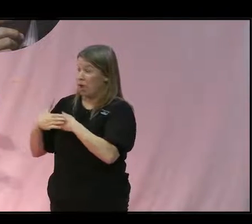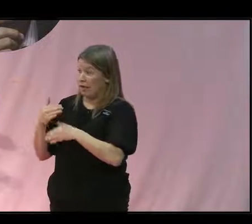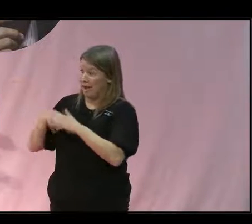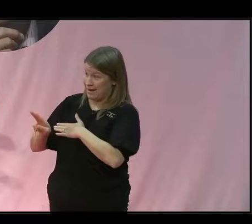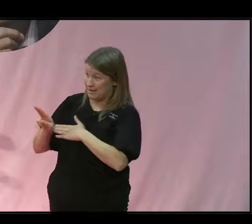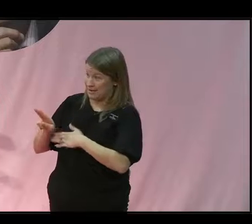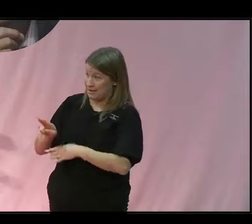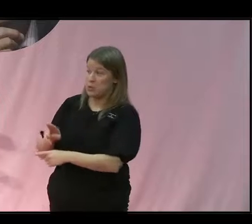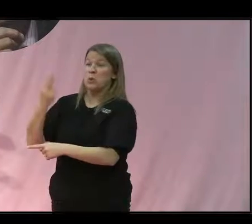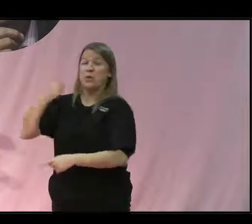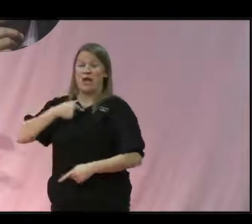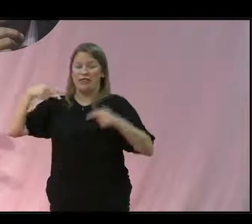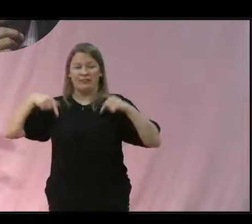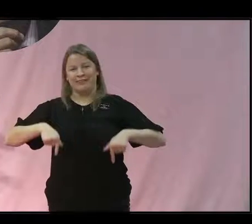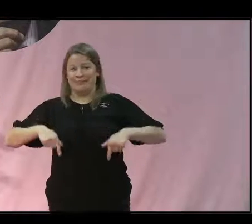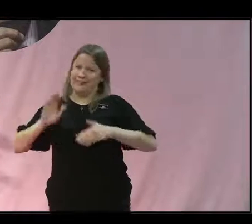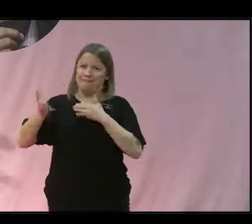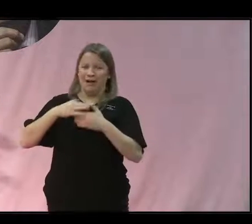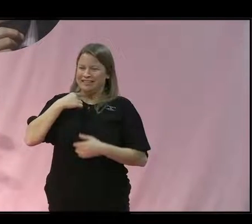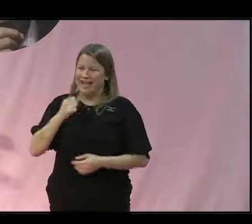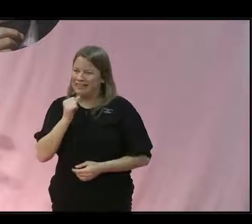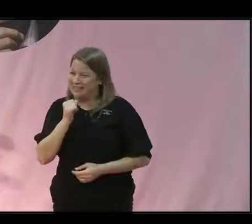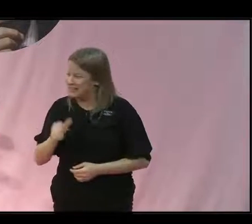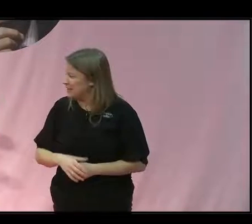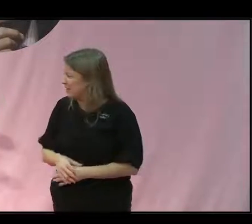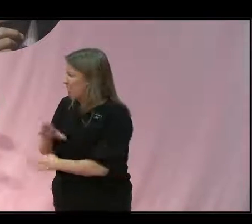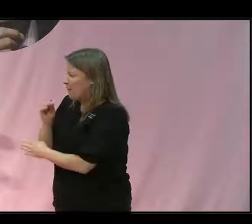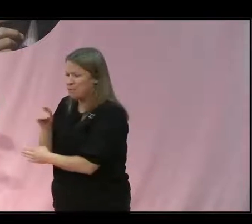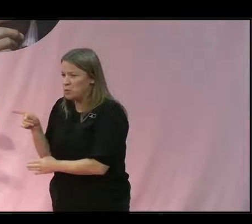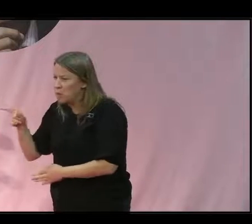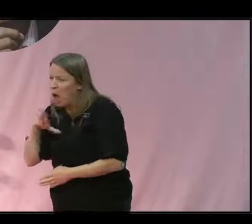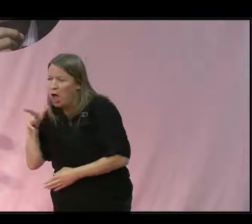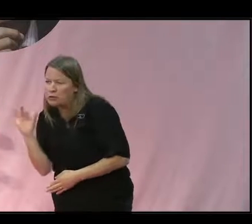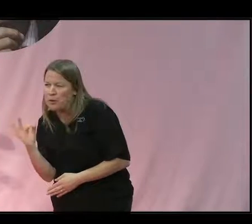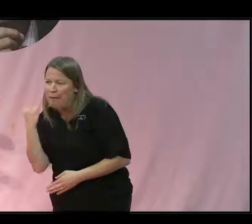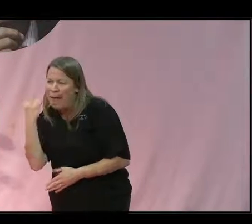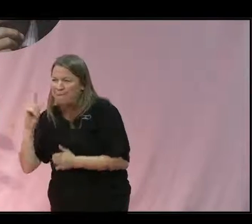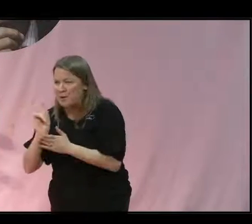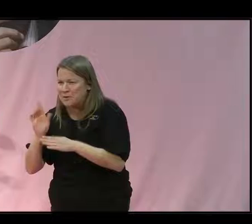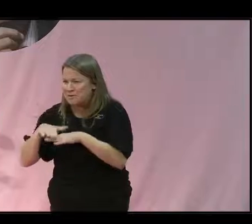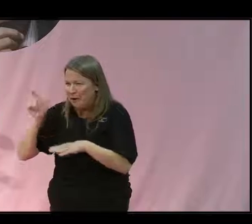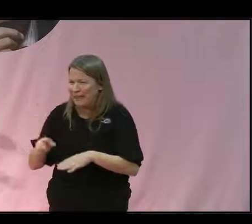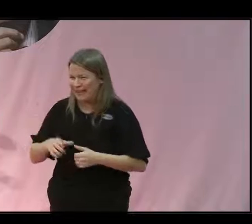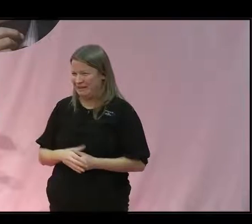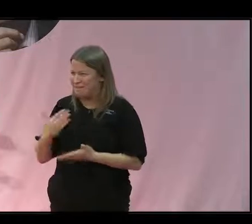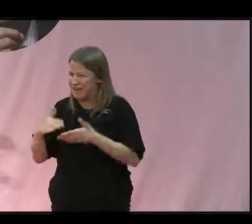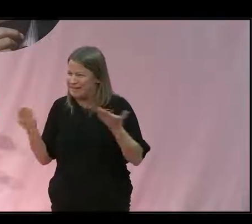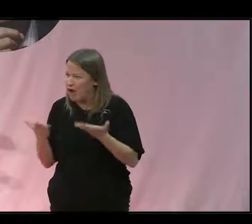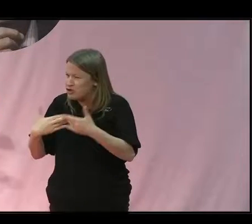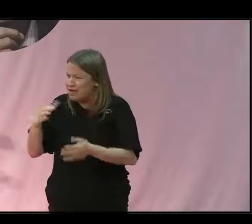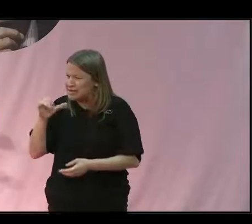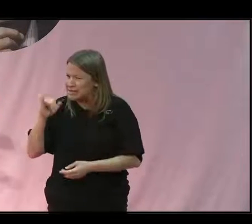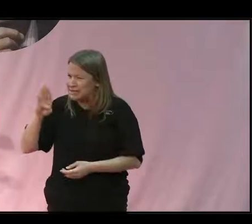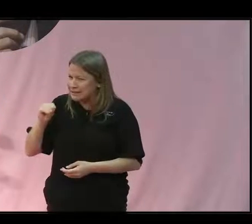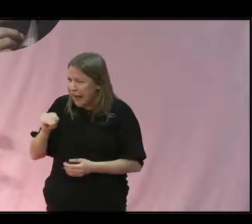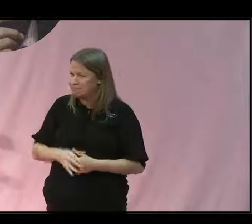Nu är jag tillbaks! Jättebra Anders, då har du typ en minut på dig att berätta om vad Sida gör för att